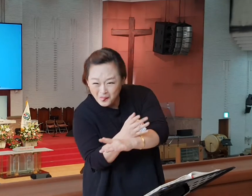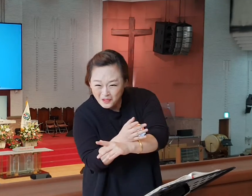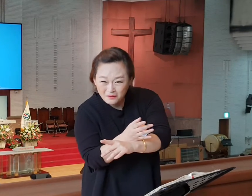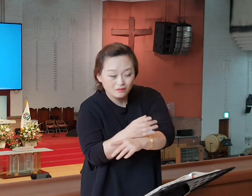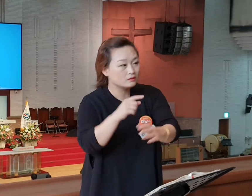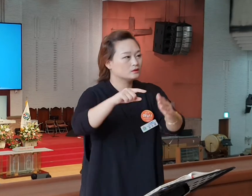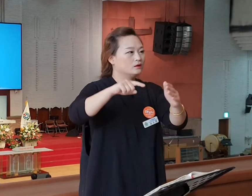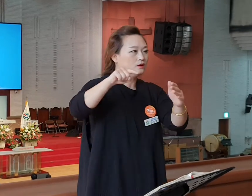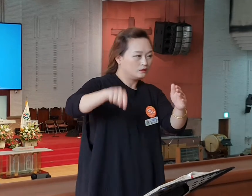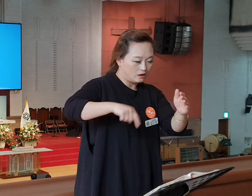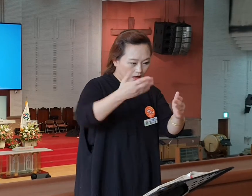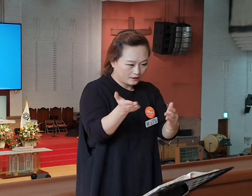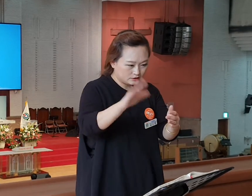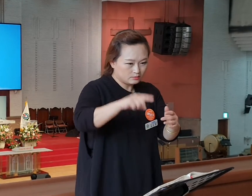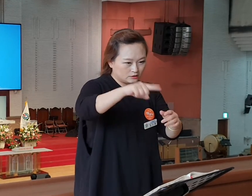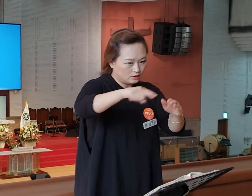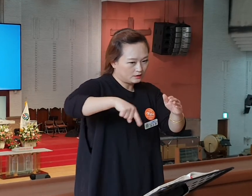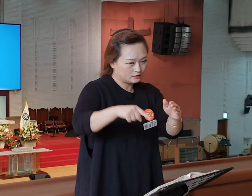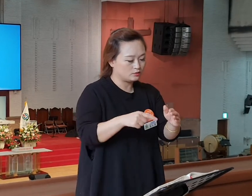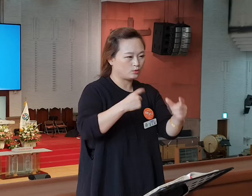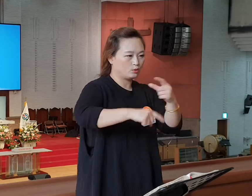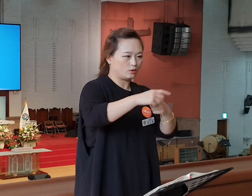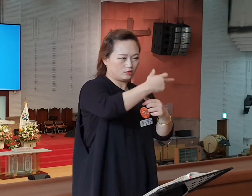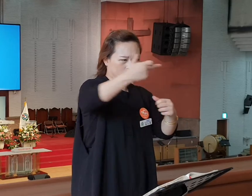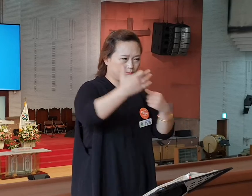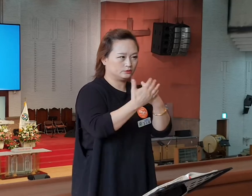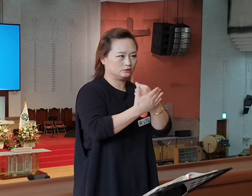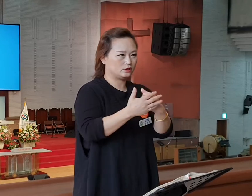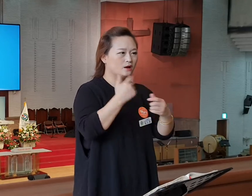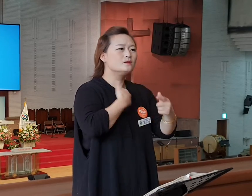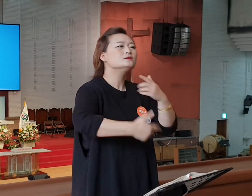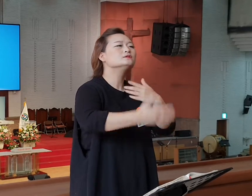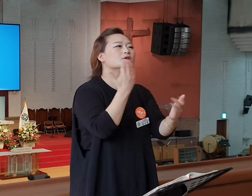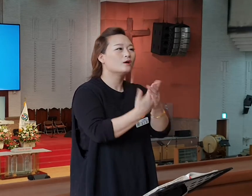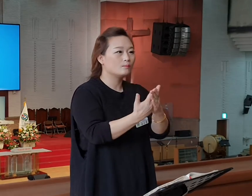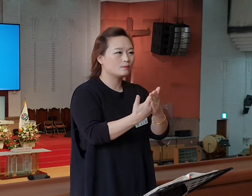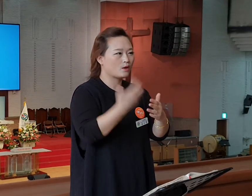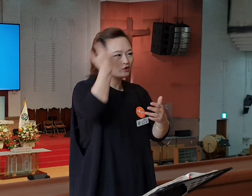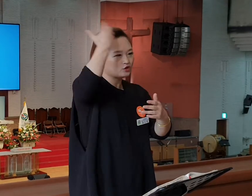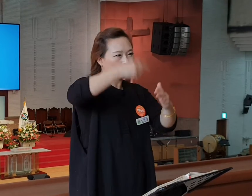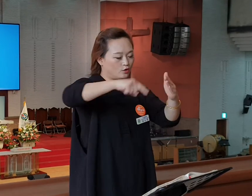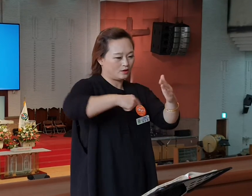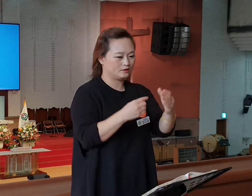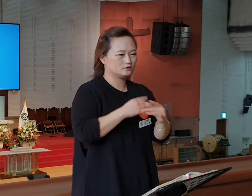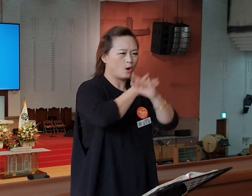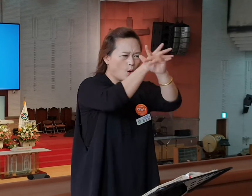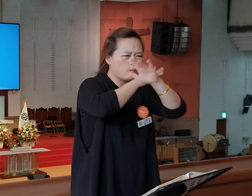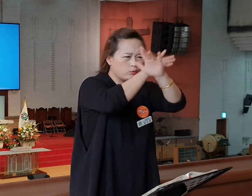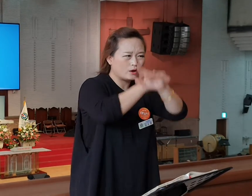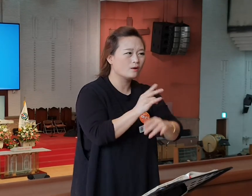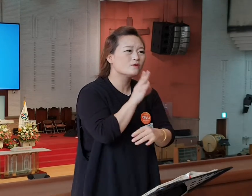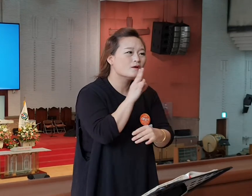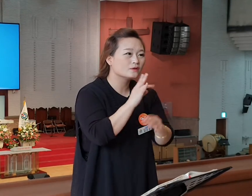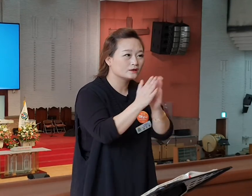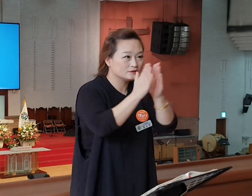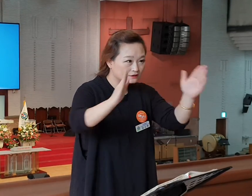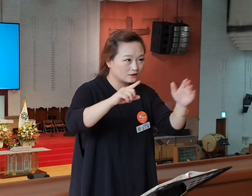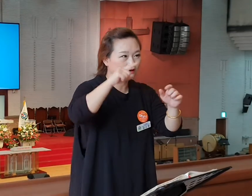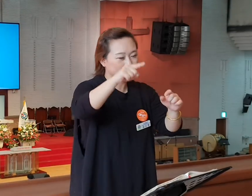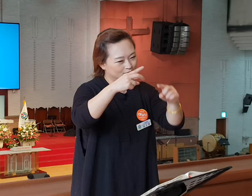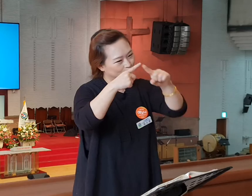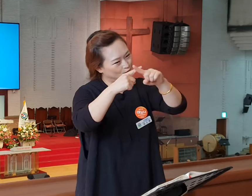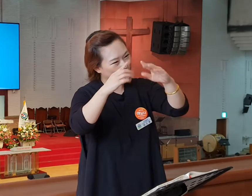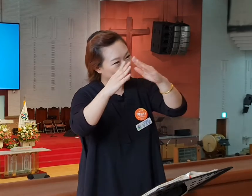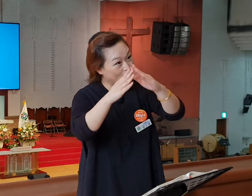깊은 은혜를 체험하고 더 큰 은혜를 체험하며 성령의 능력 아래에서 방언하고 이겨나기 시작하죠. 여기서 끝나는 게 아니죠.